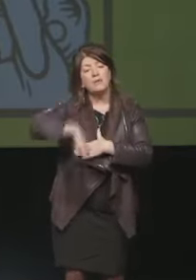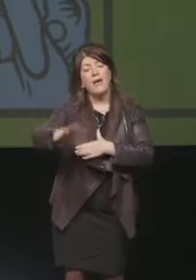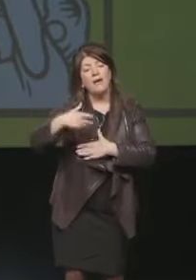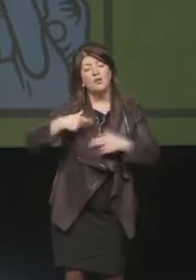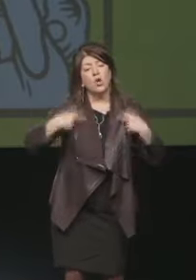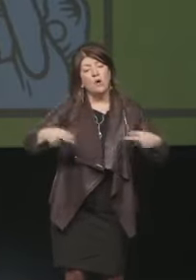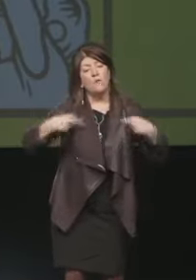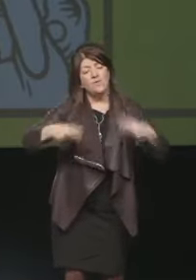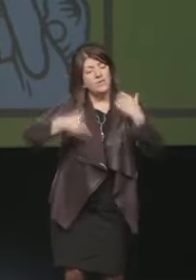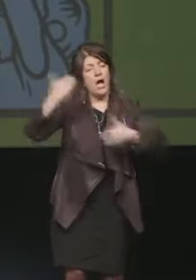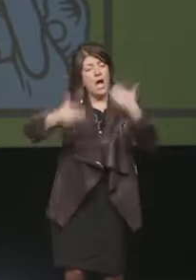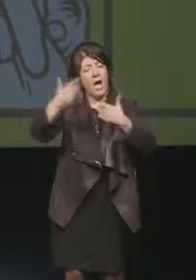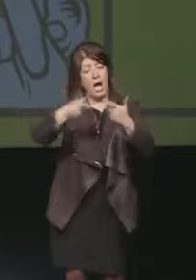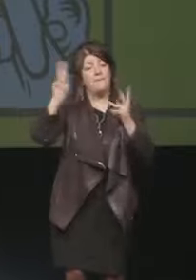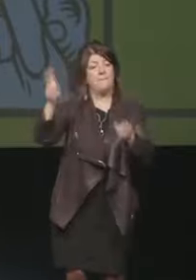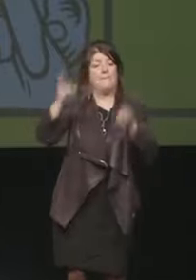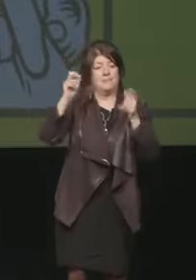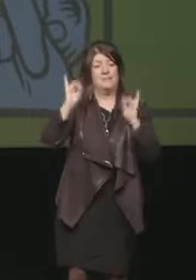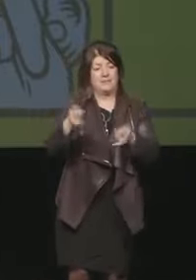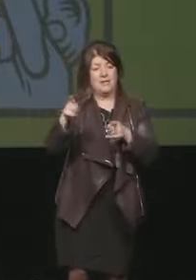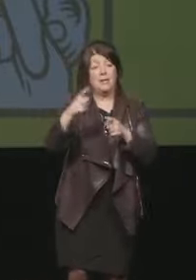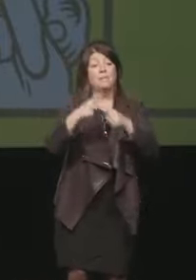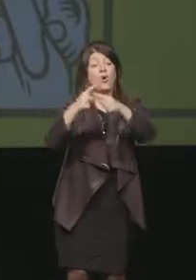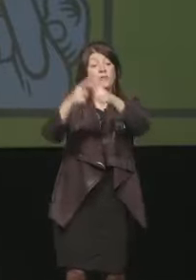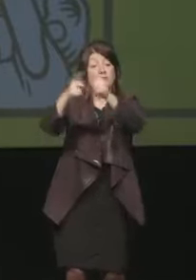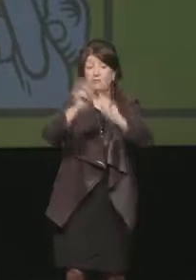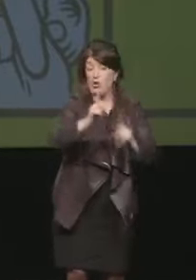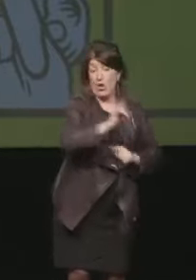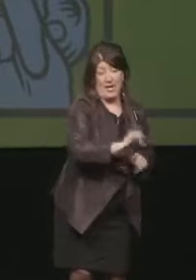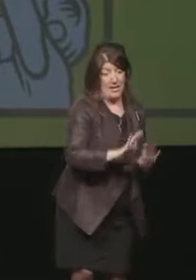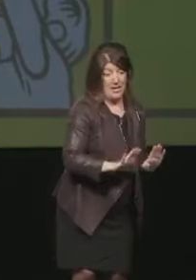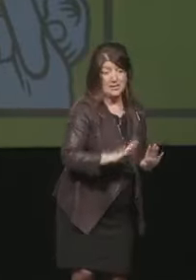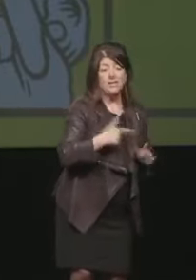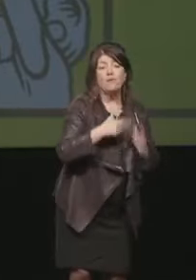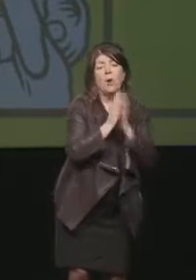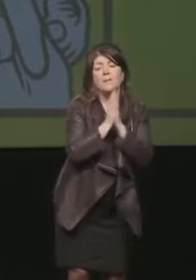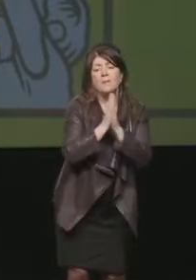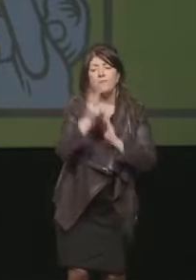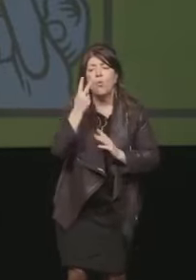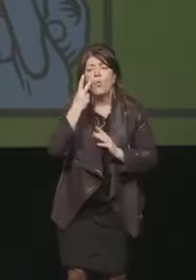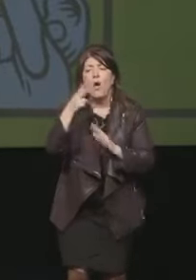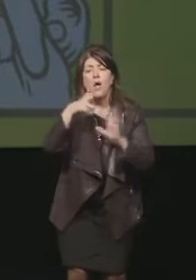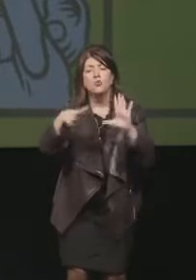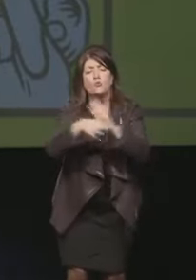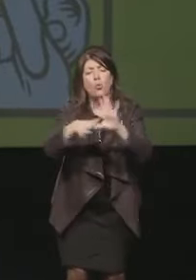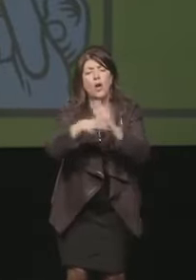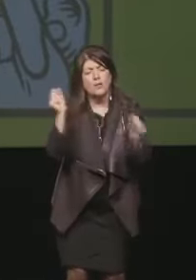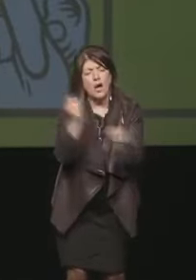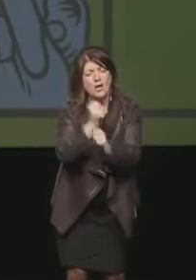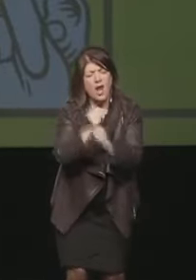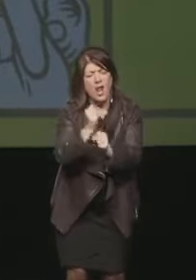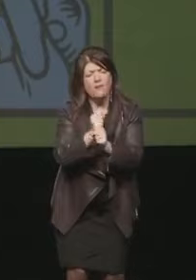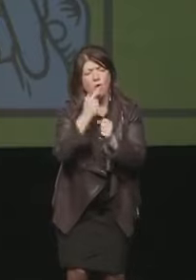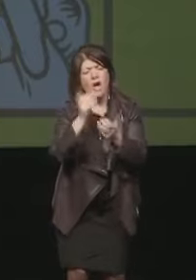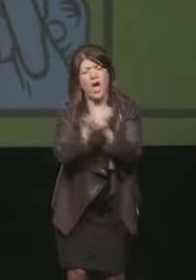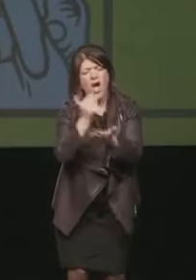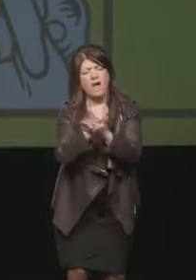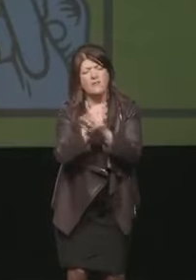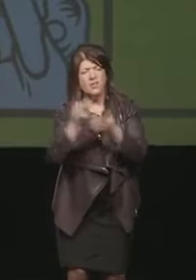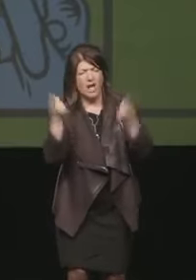contribuendo così a motivare la squadra che ci sta lavorando, senza alimentare un velenoso clima di sfiducia e di allarme.